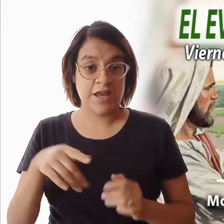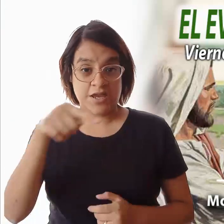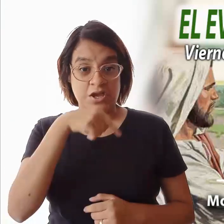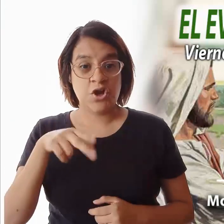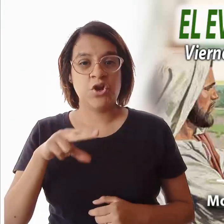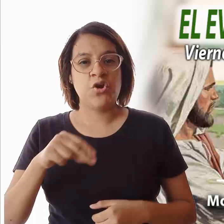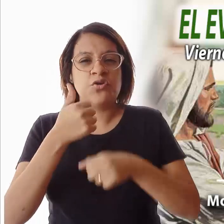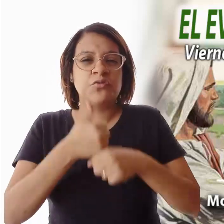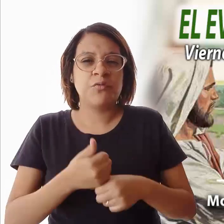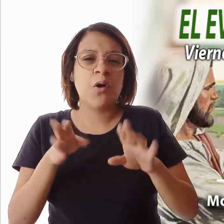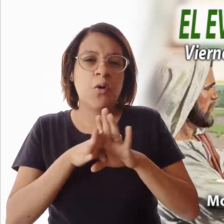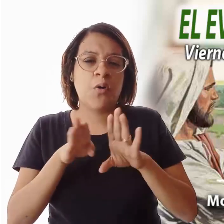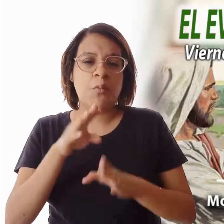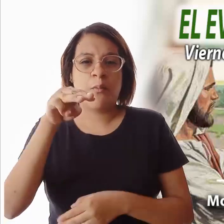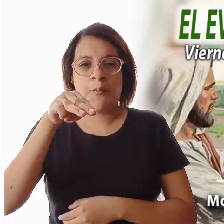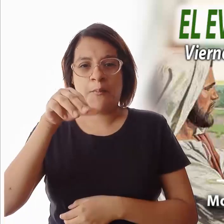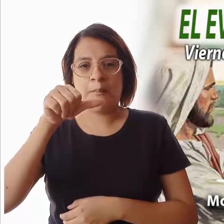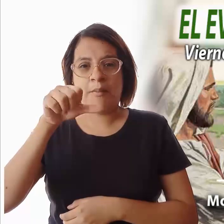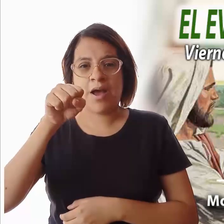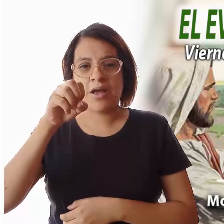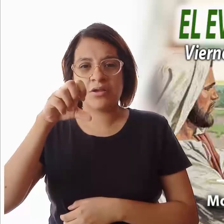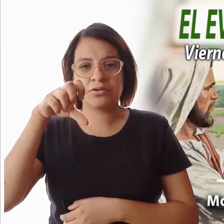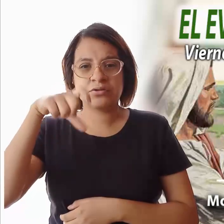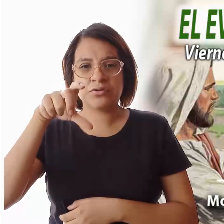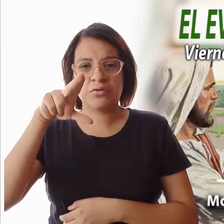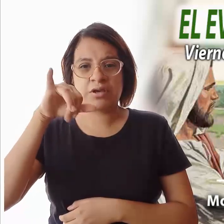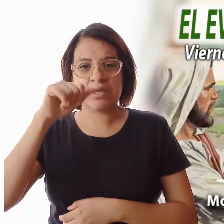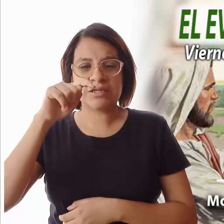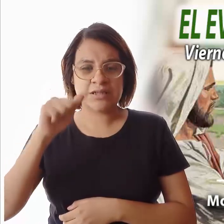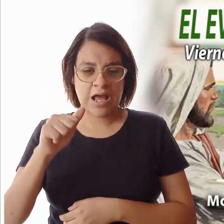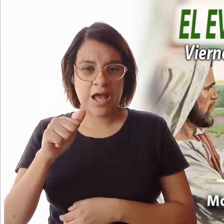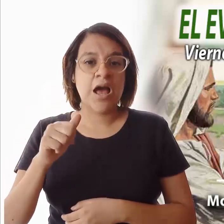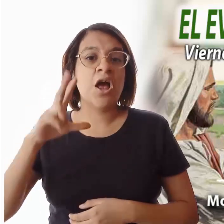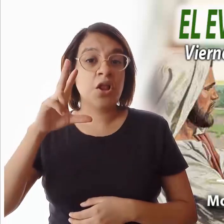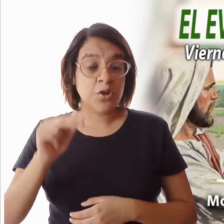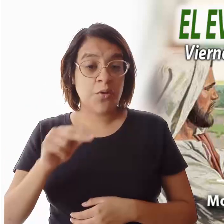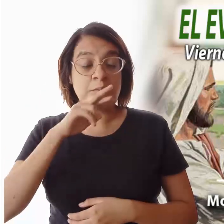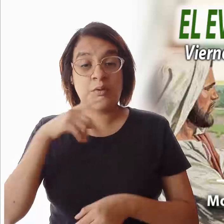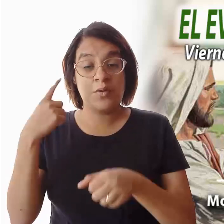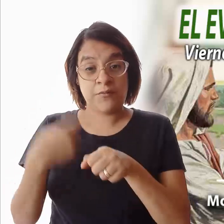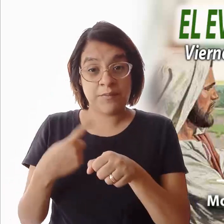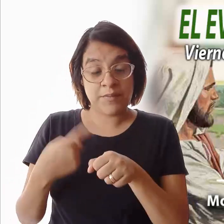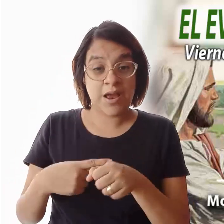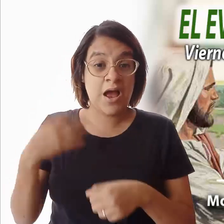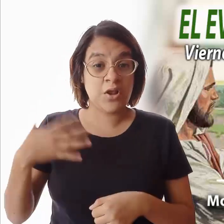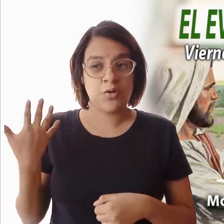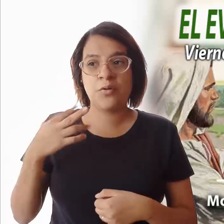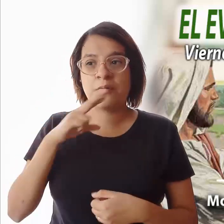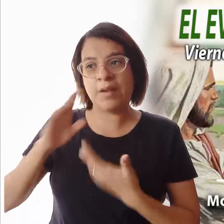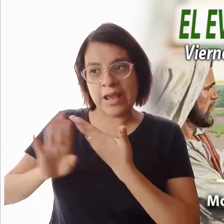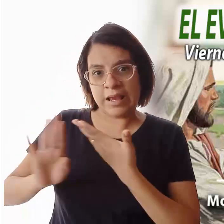suframos de una manera masoquista. Busquemos evitar todo dolor y toda enfermedad.